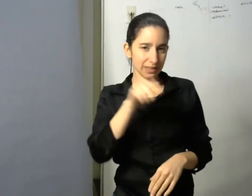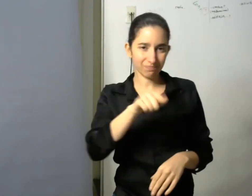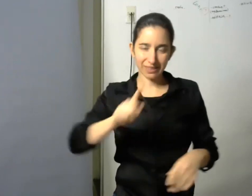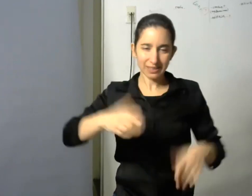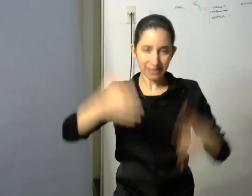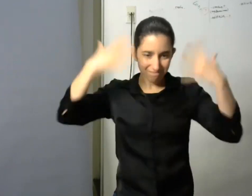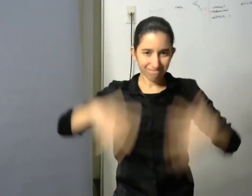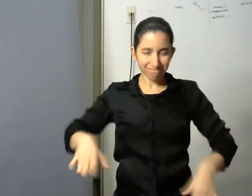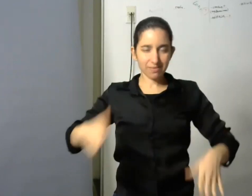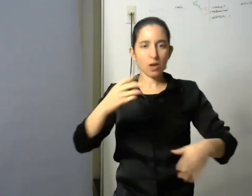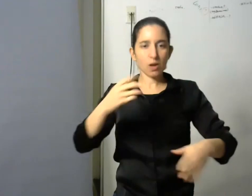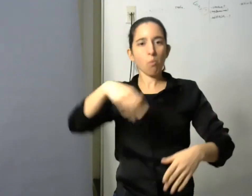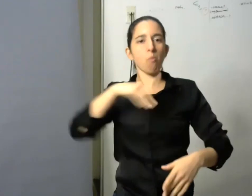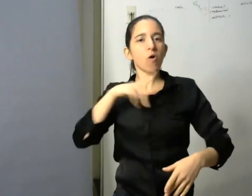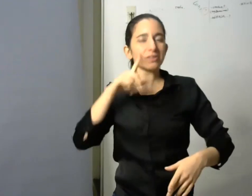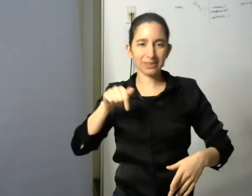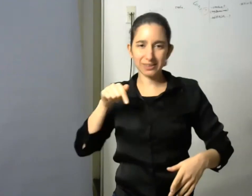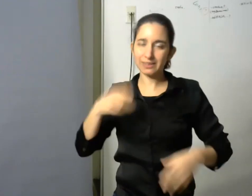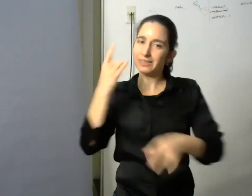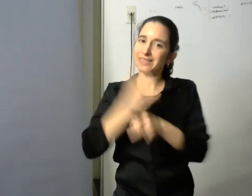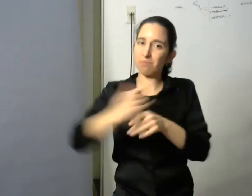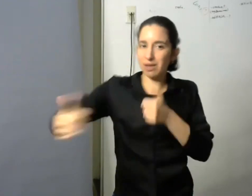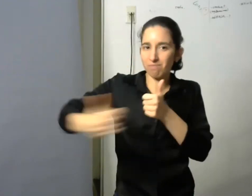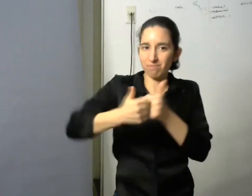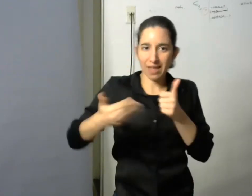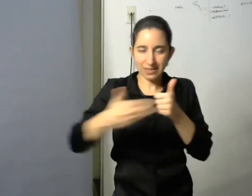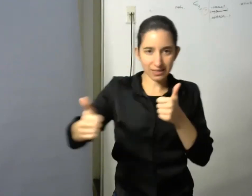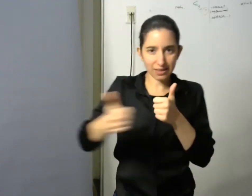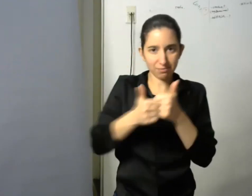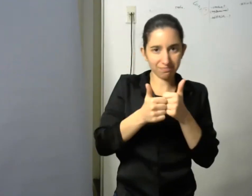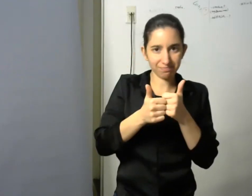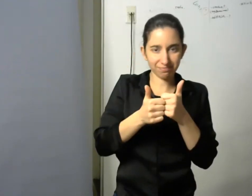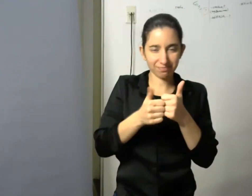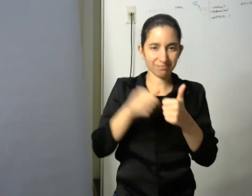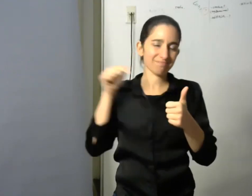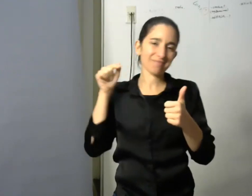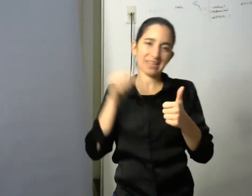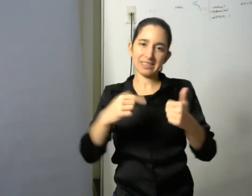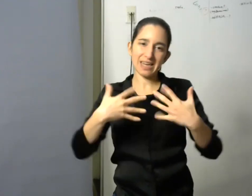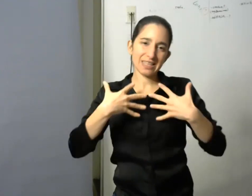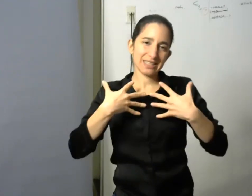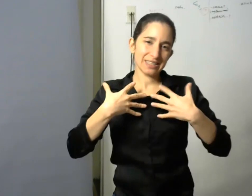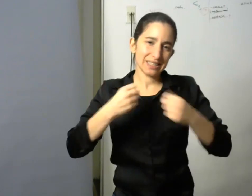prácticamente de cualquier movimiento tuvo que dejarlos porque su salud ese fue el último año que estuve en el 17